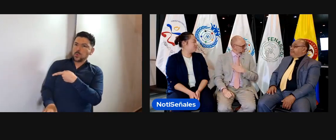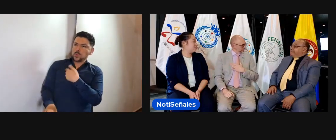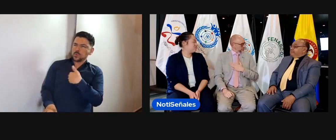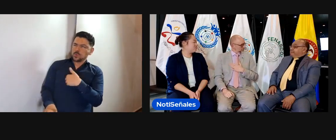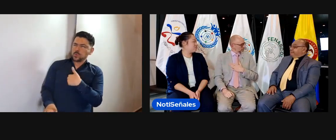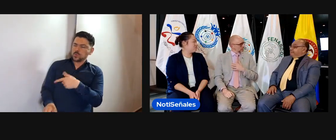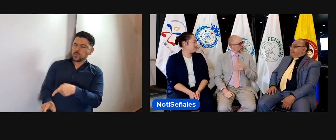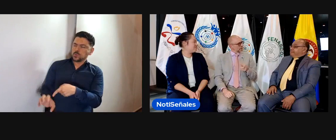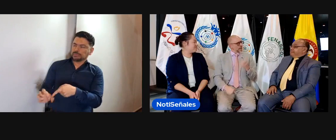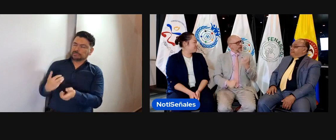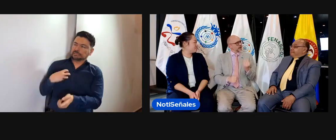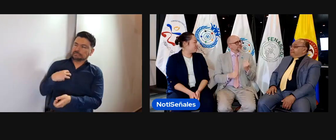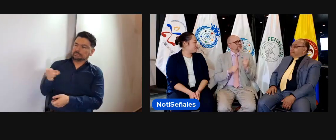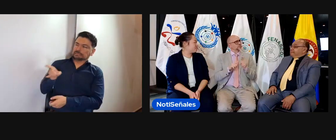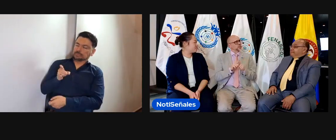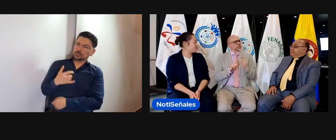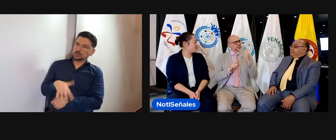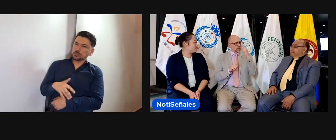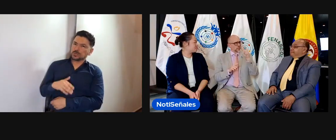vehículos, pues, me sorprende, la verdad.